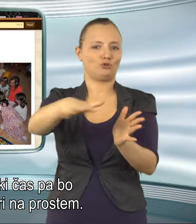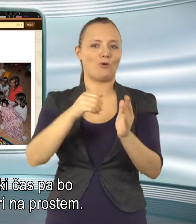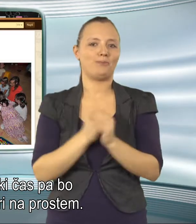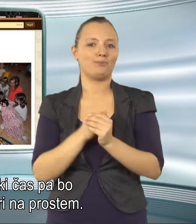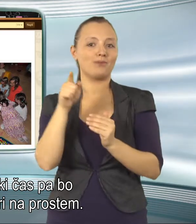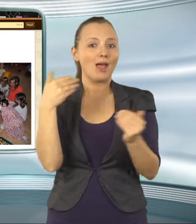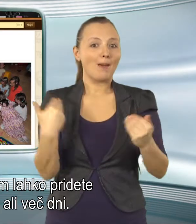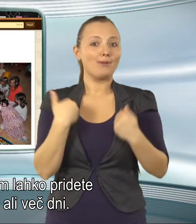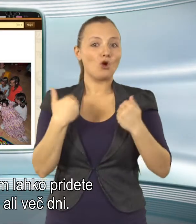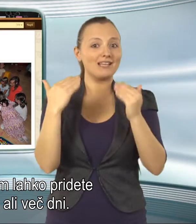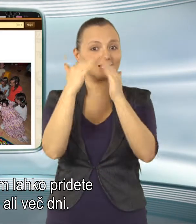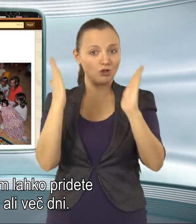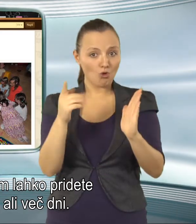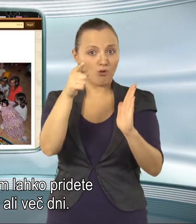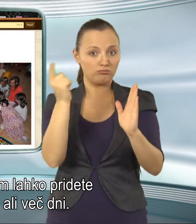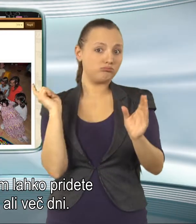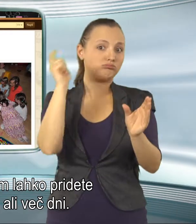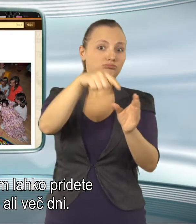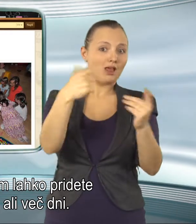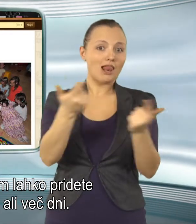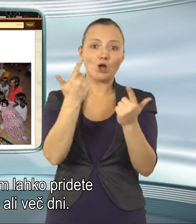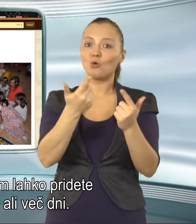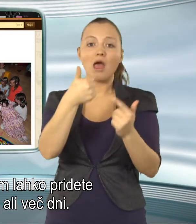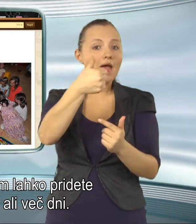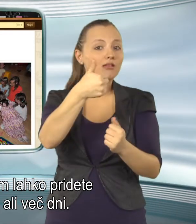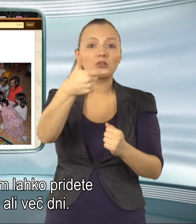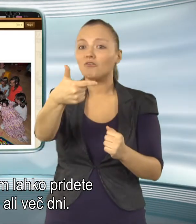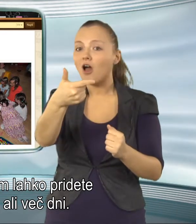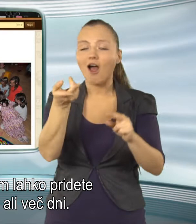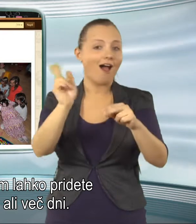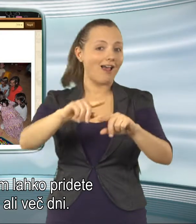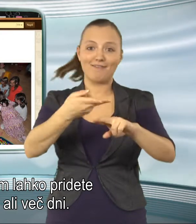V Pionirski dom lahko pridete za en, dva ali več dni.